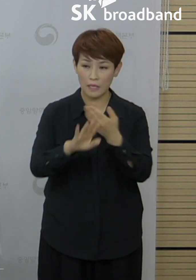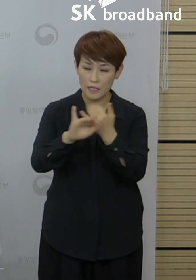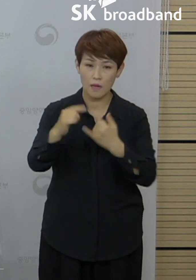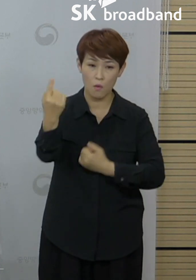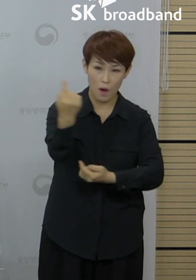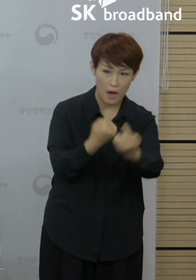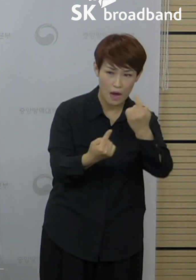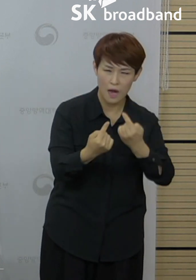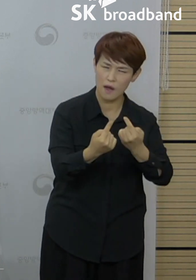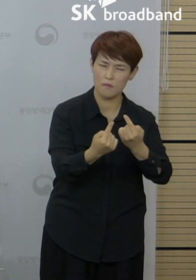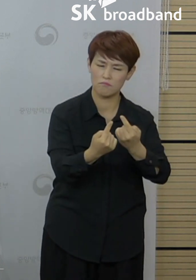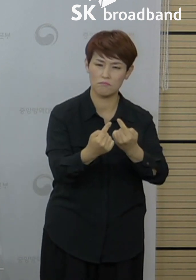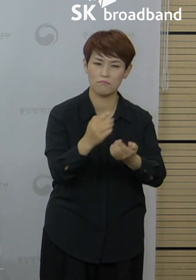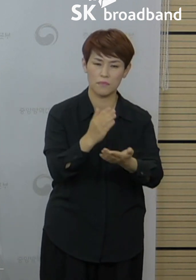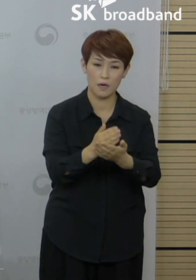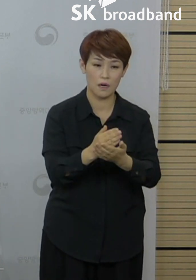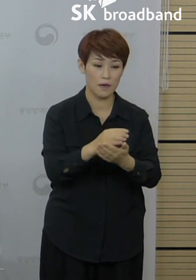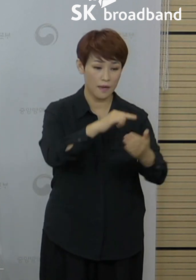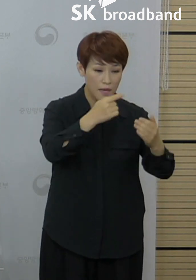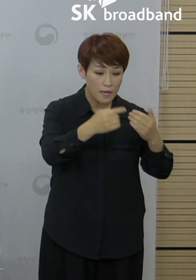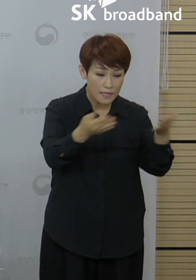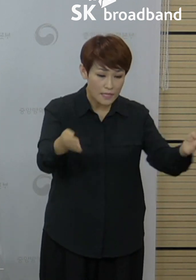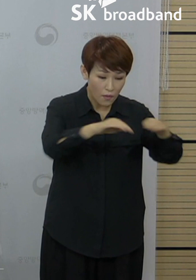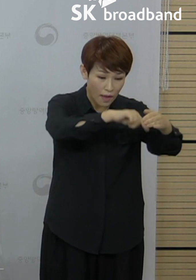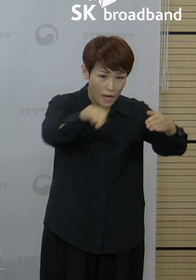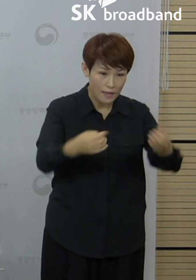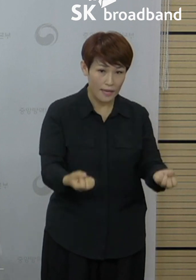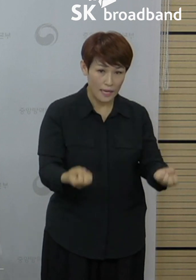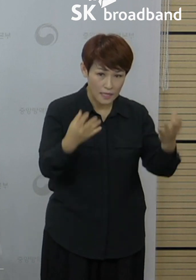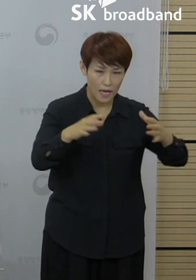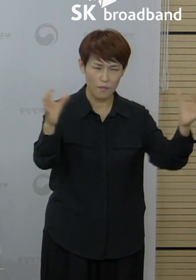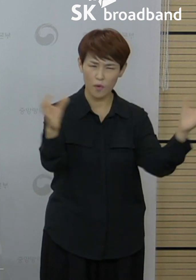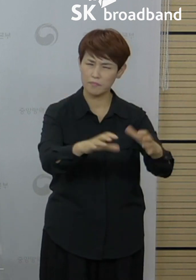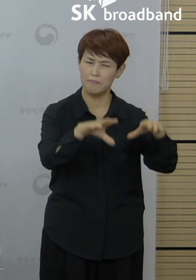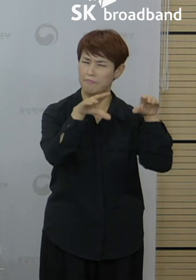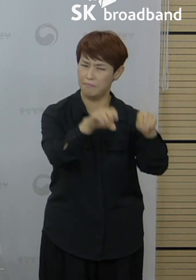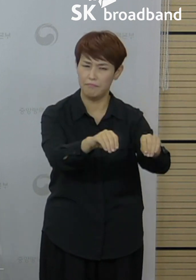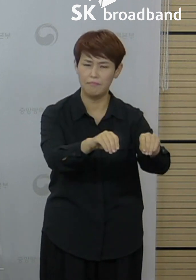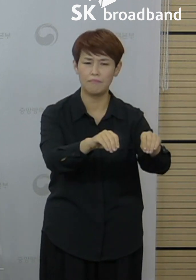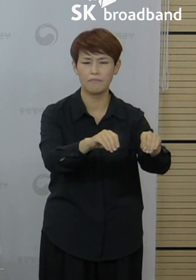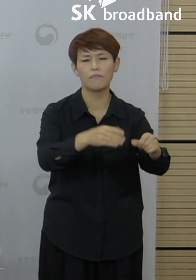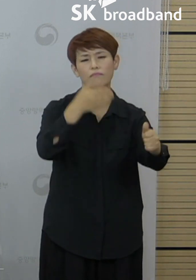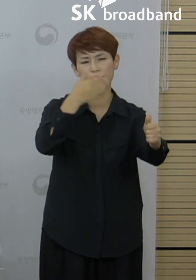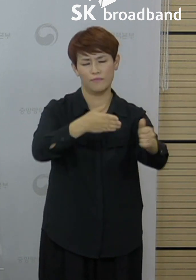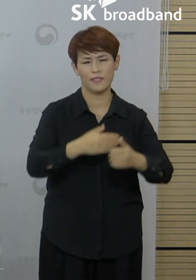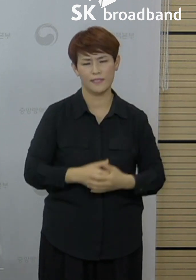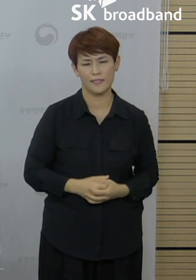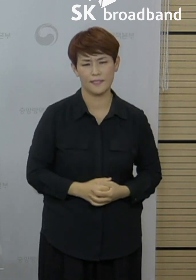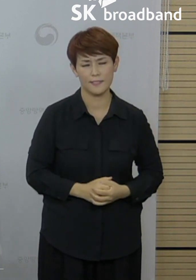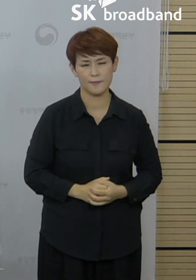기관 내에서 불필요한 행사 모임 일체를 제한할 것을 거듭 당부드립니다.